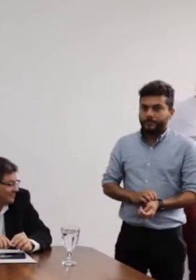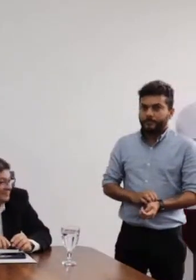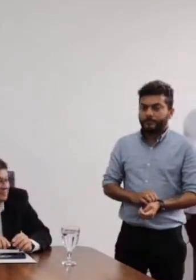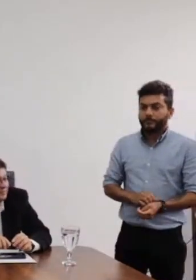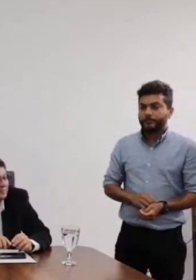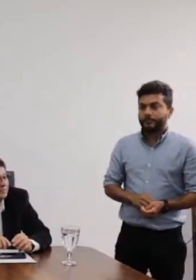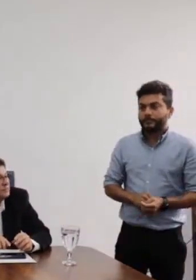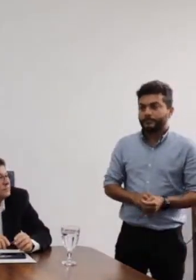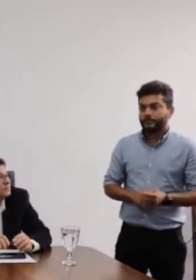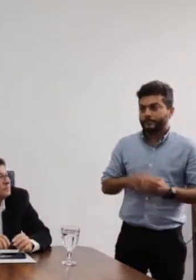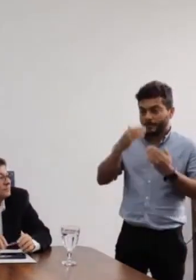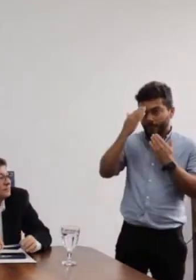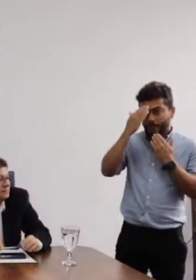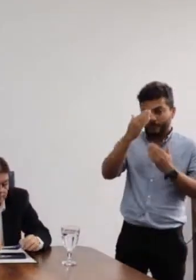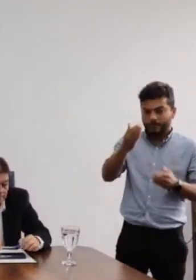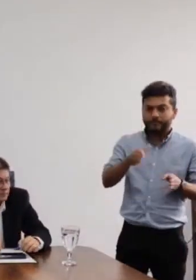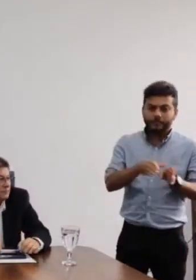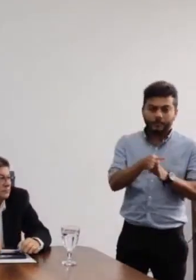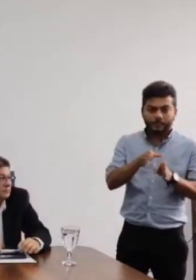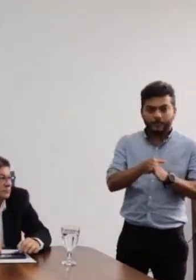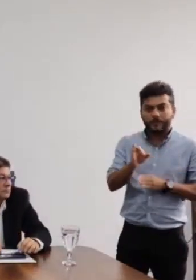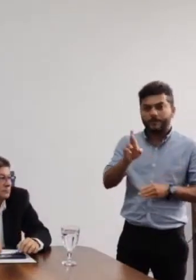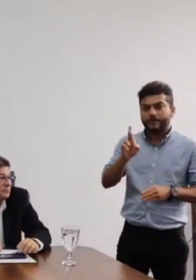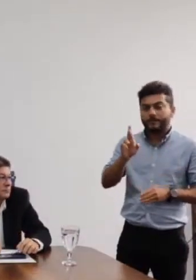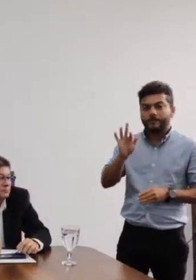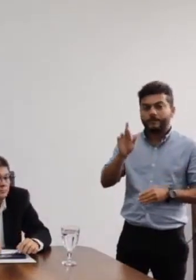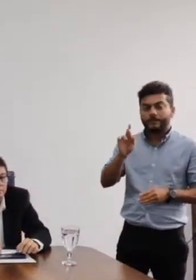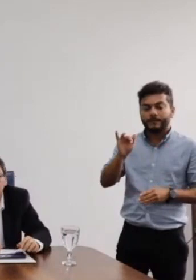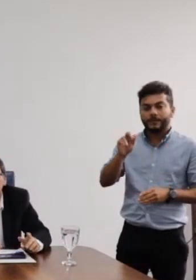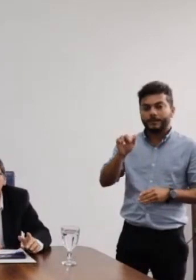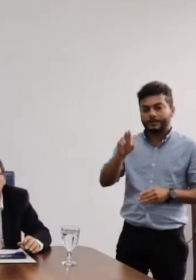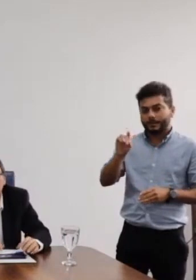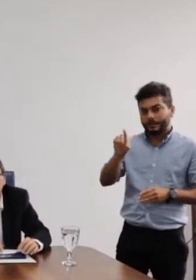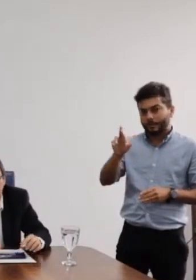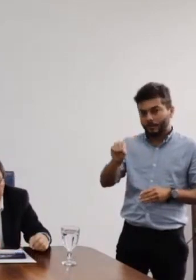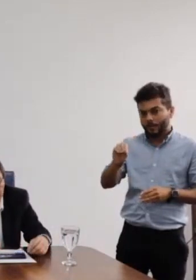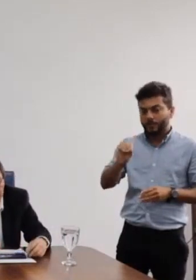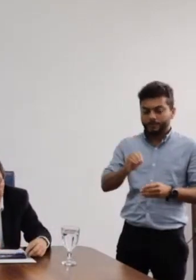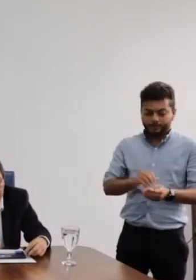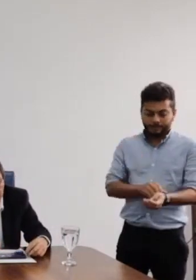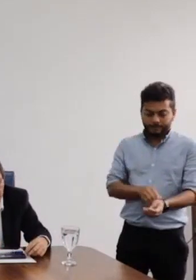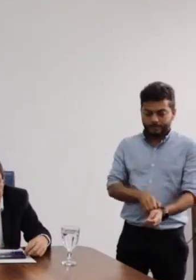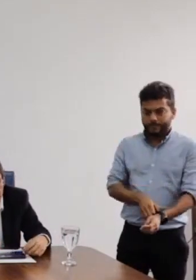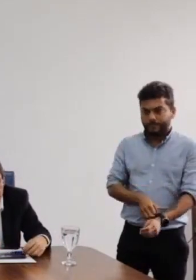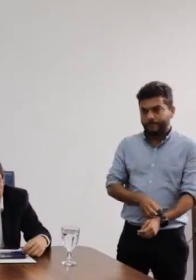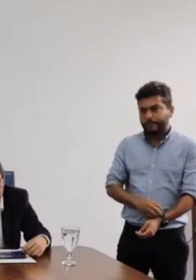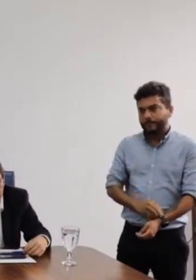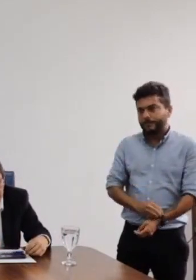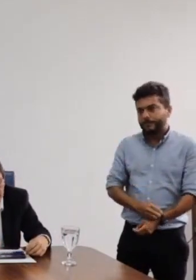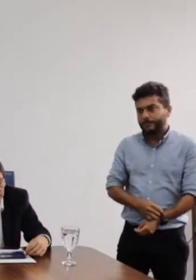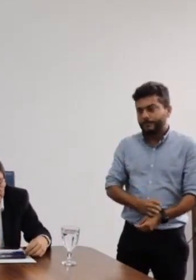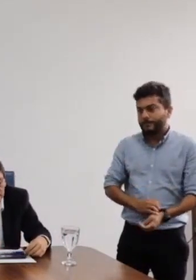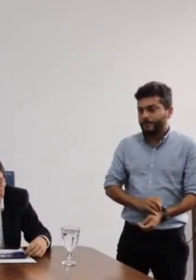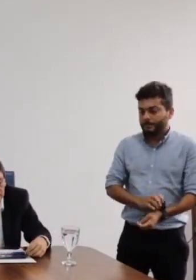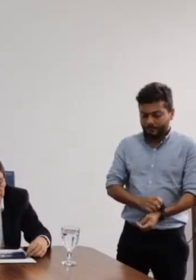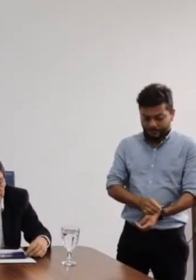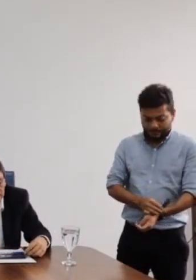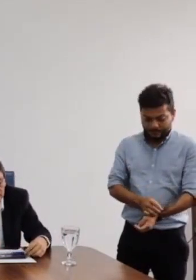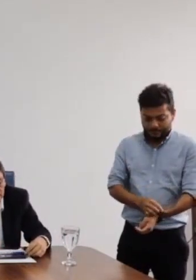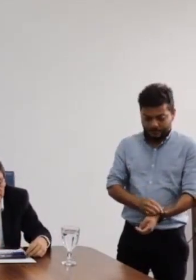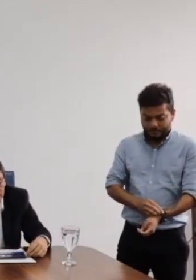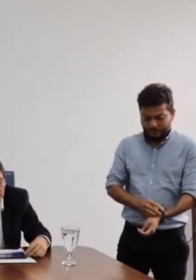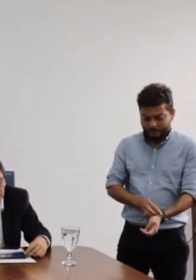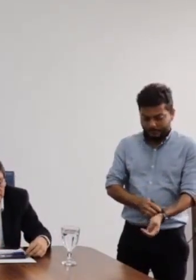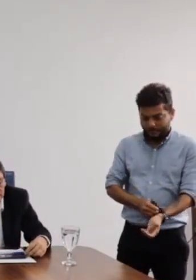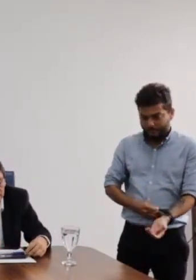Obrigado, conselheiro Frederico. Em relação à questão da resolução, agradeço aqui pela sua intervenção e